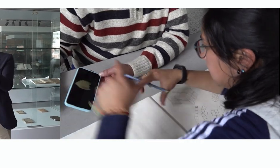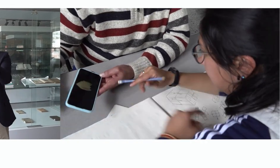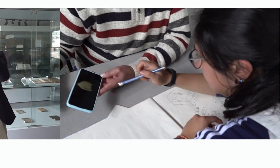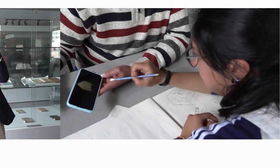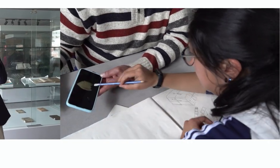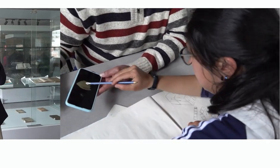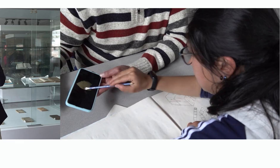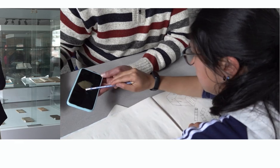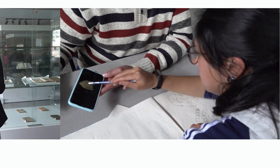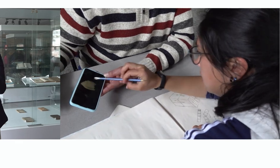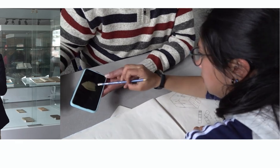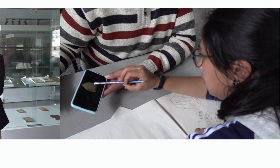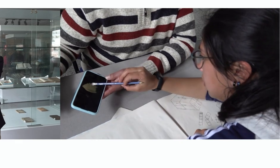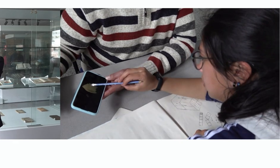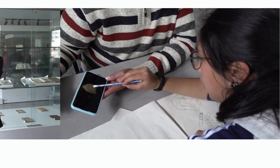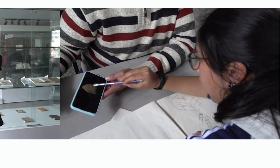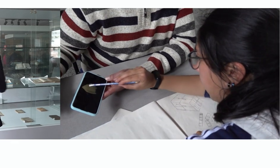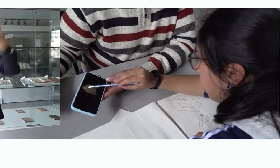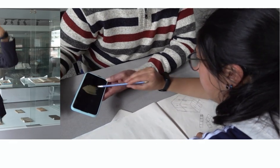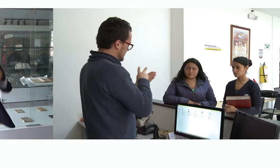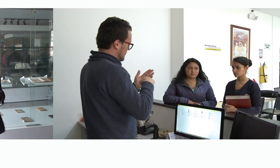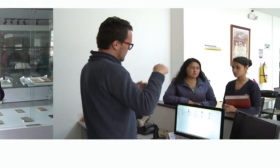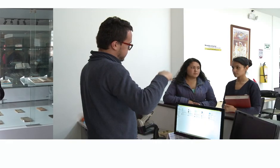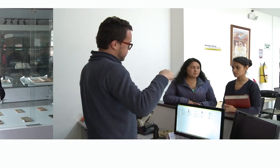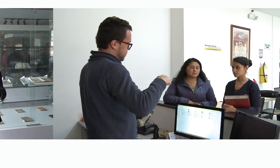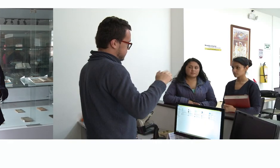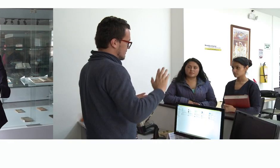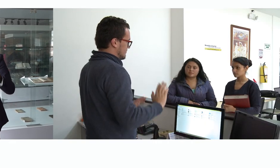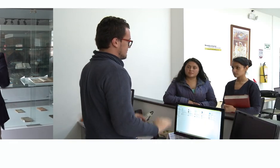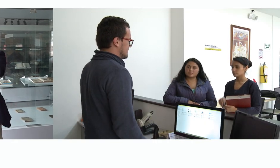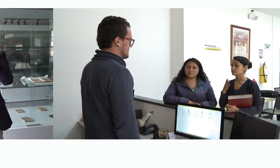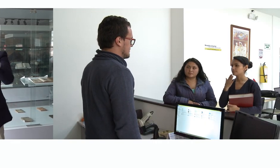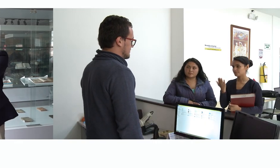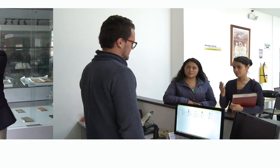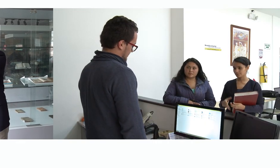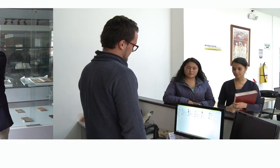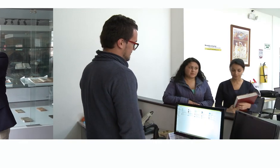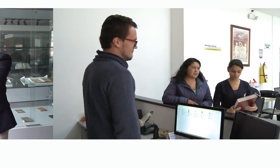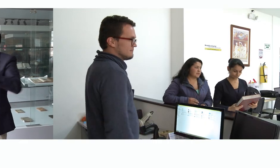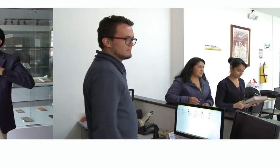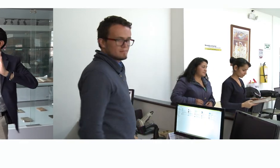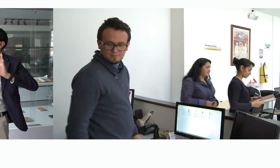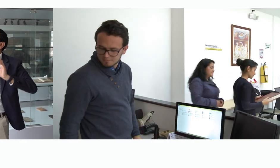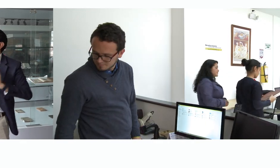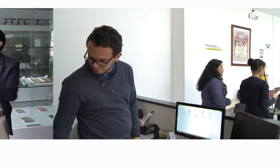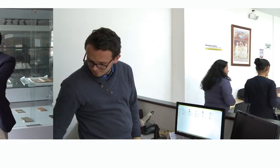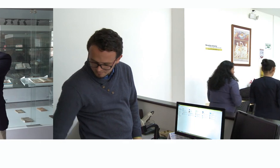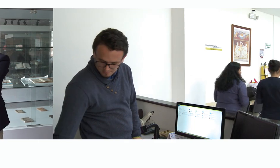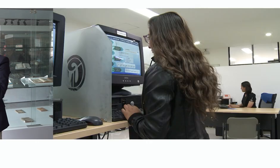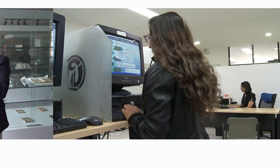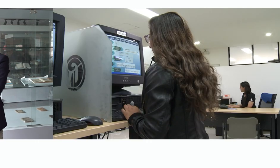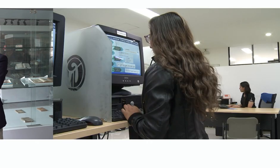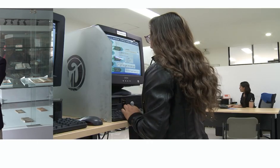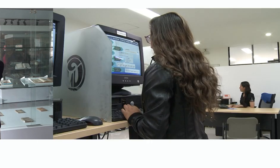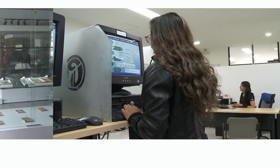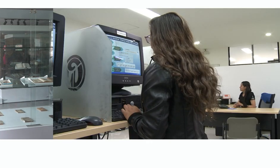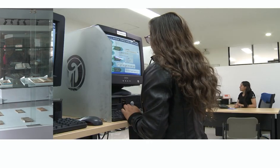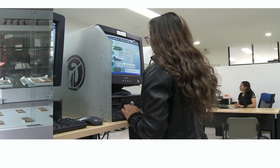lengua y es por eso que también debemos aplicar el enfoque dual para personas con discapacidad, donde logramos